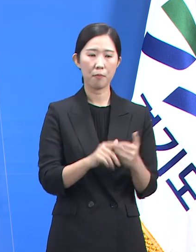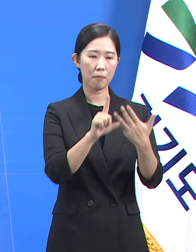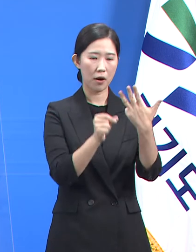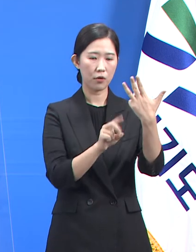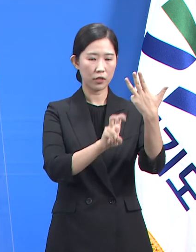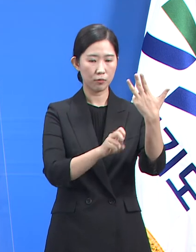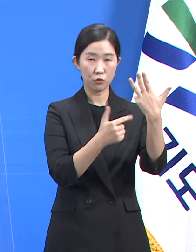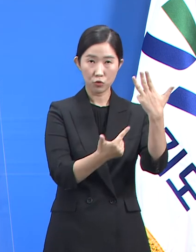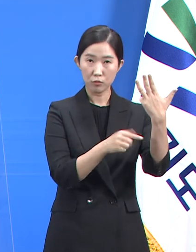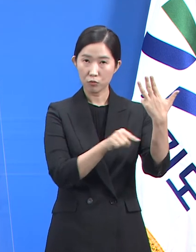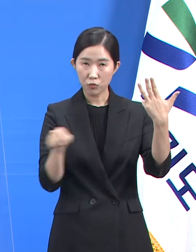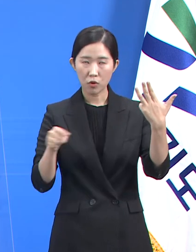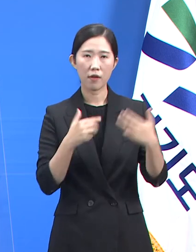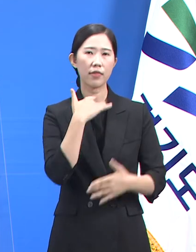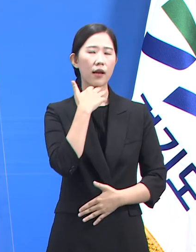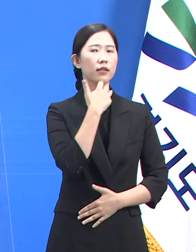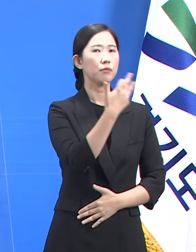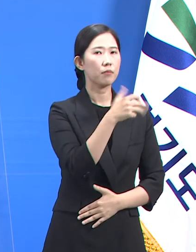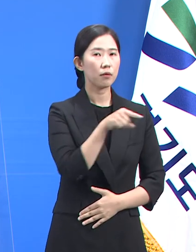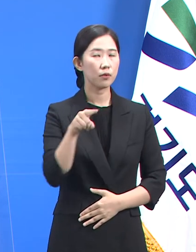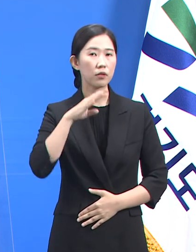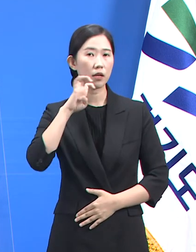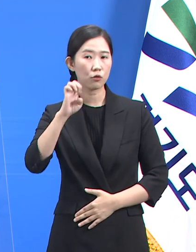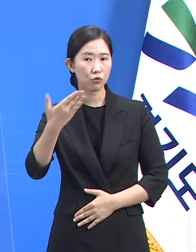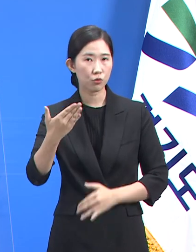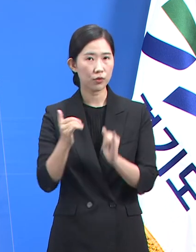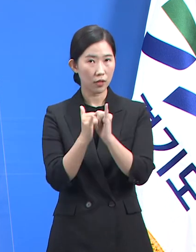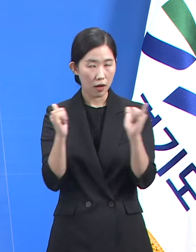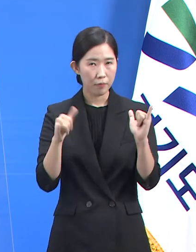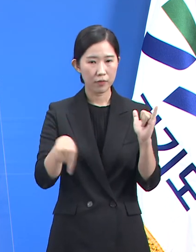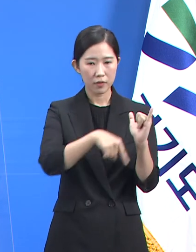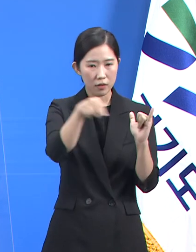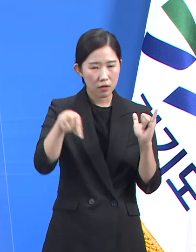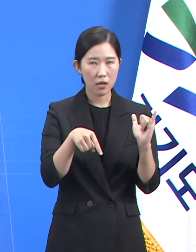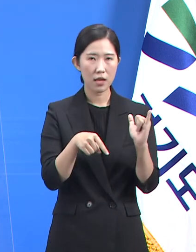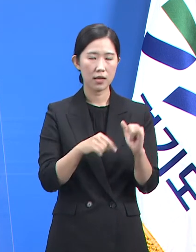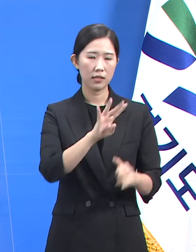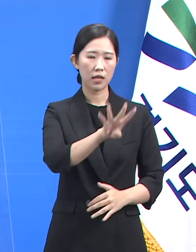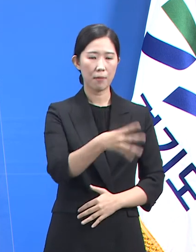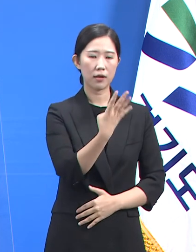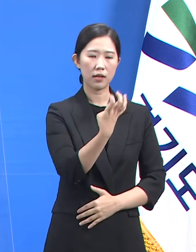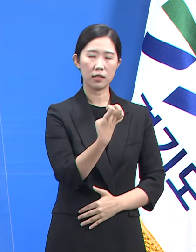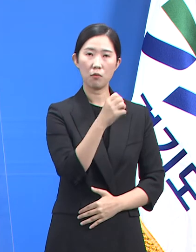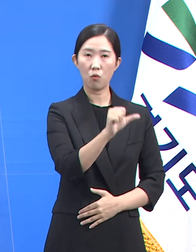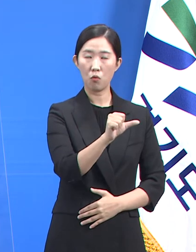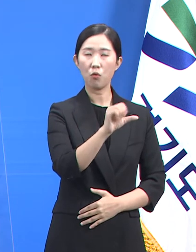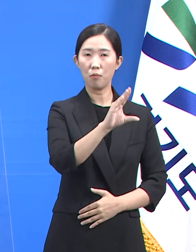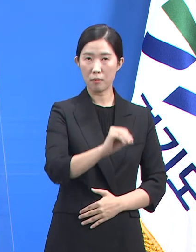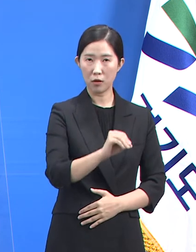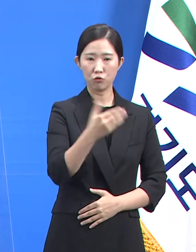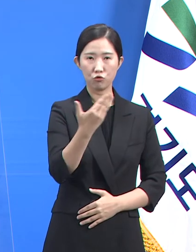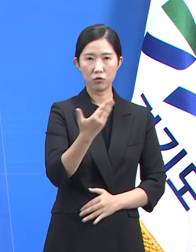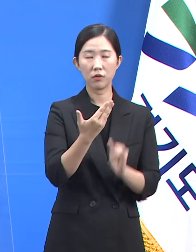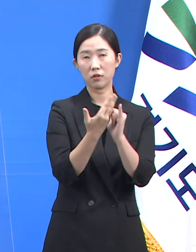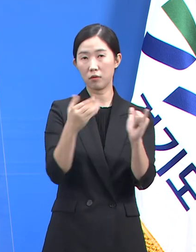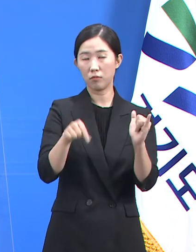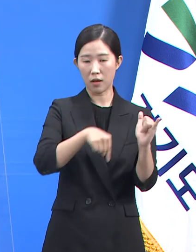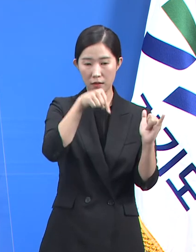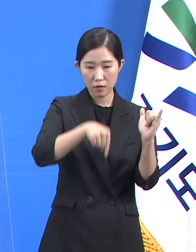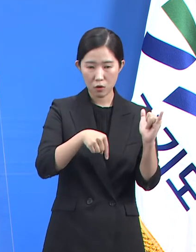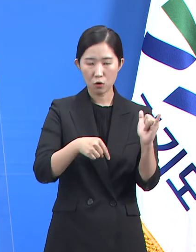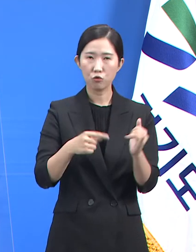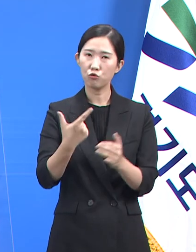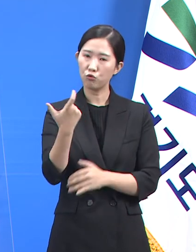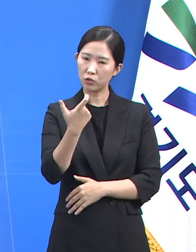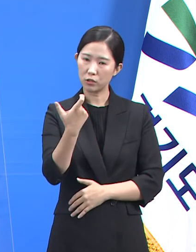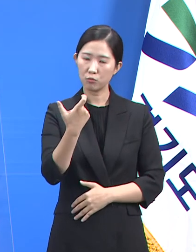18세에서 49세 접종은 현재까지 전체 대상자 445만 9,829명 중 69.9%에